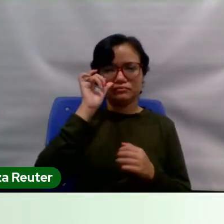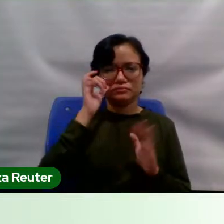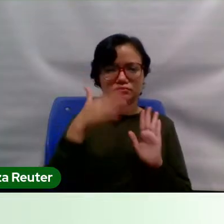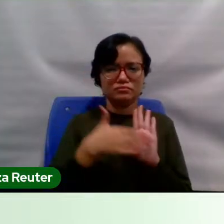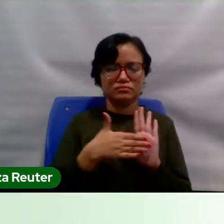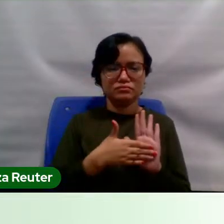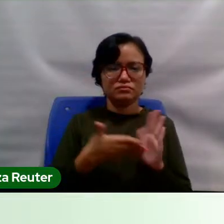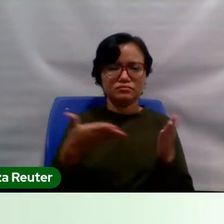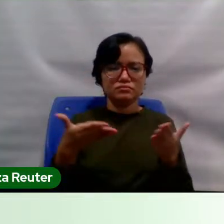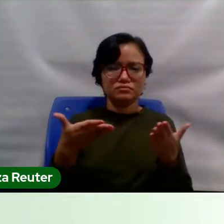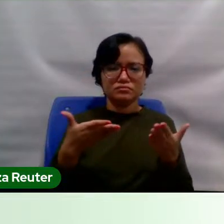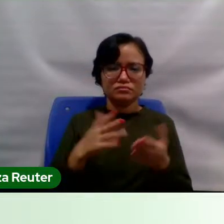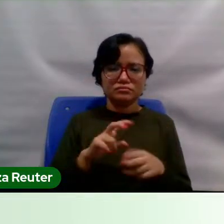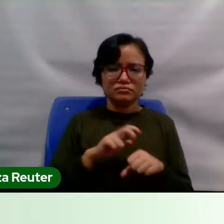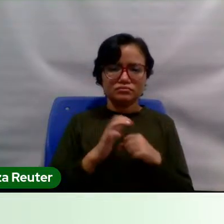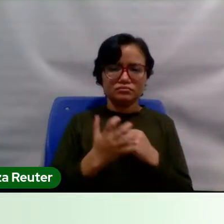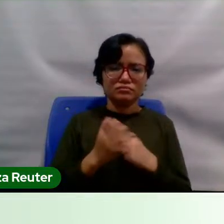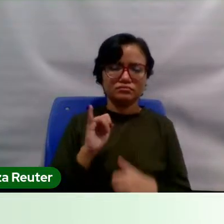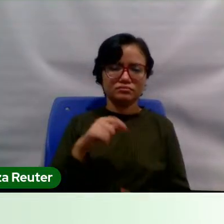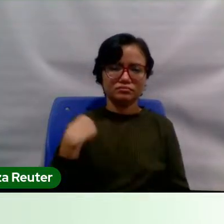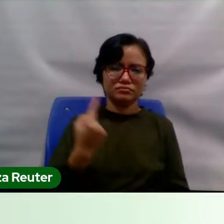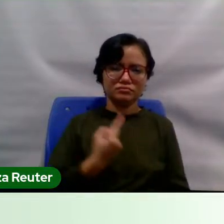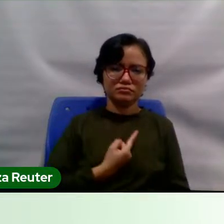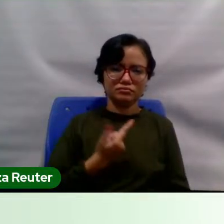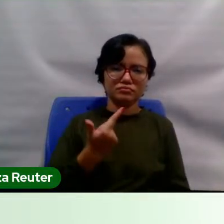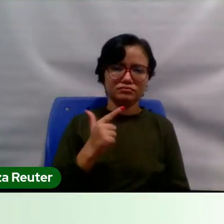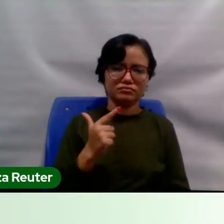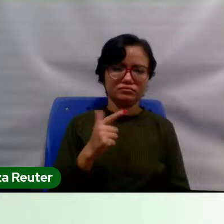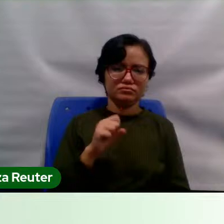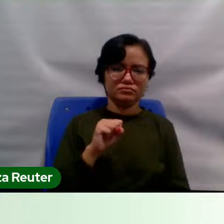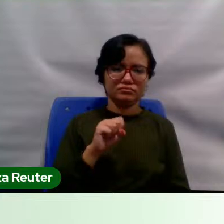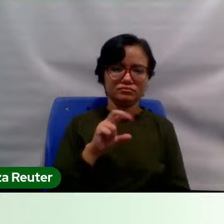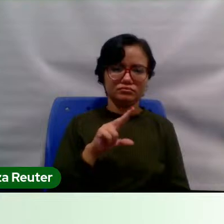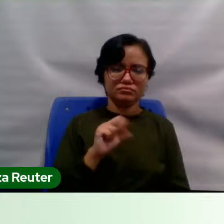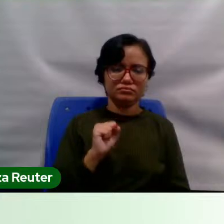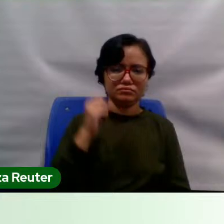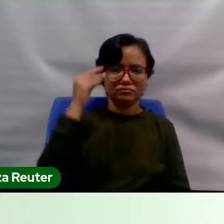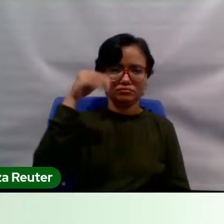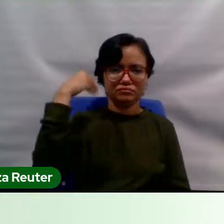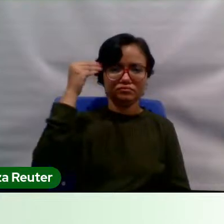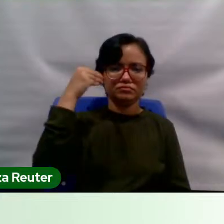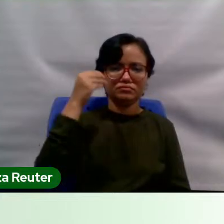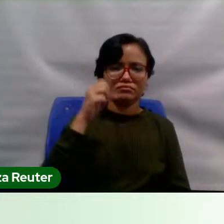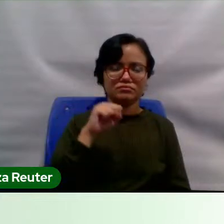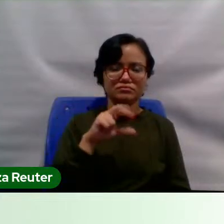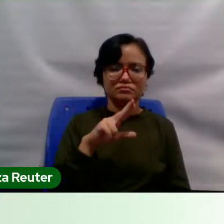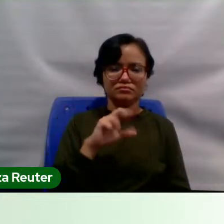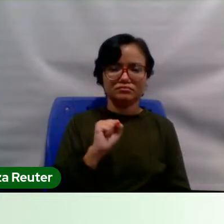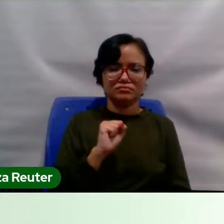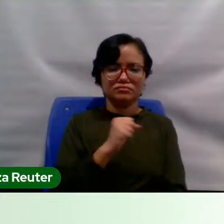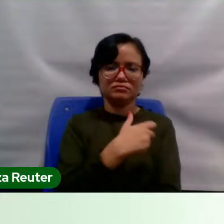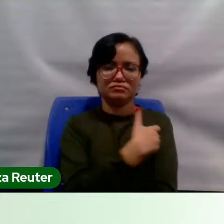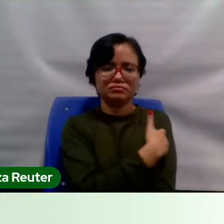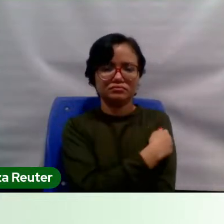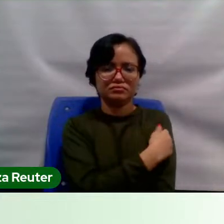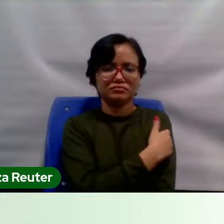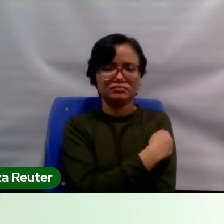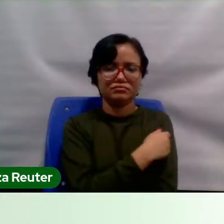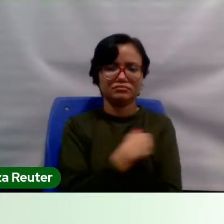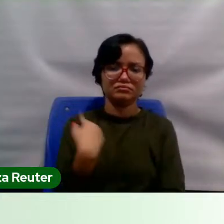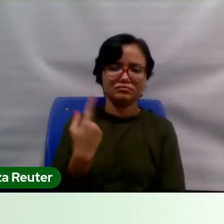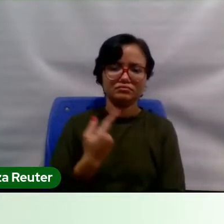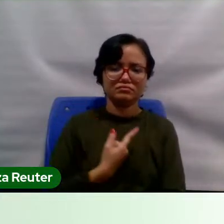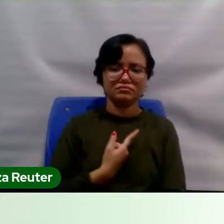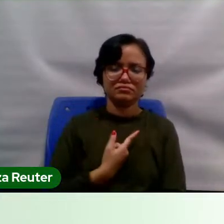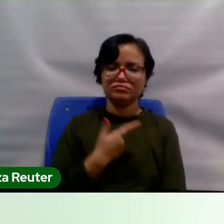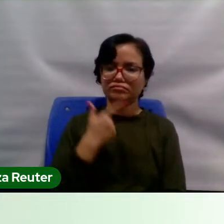na pandemia que se nós não tivéssemos o SUS, com a experiência que o SUS tem de vacina, inclusive, nós não iríamos